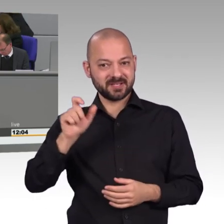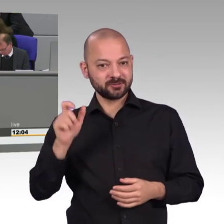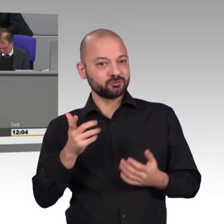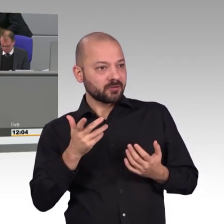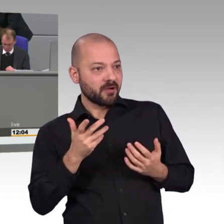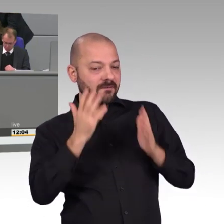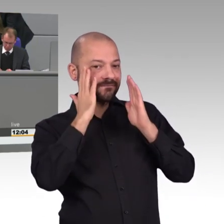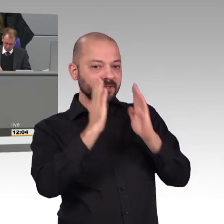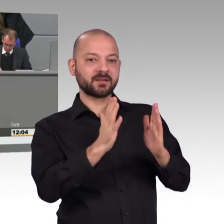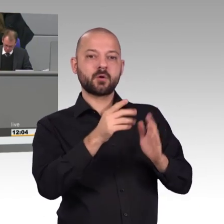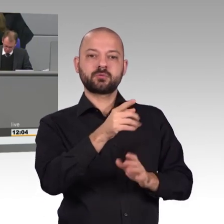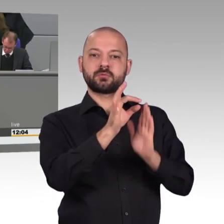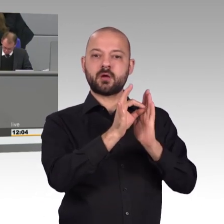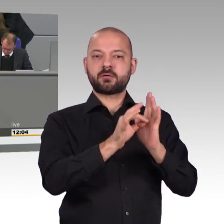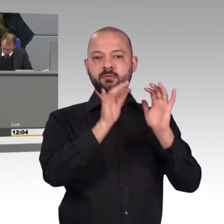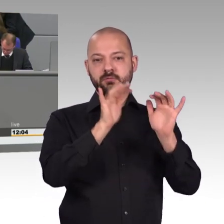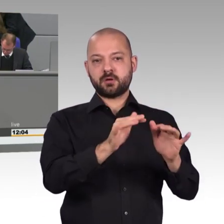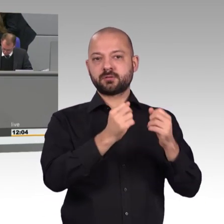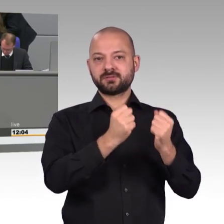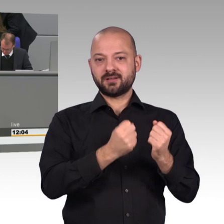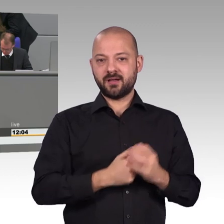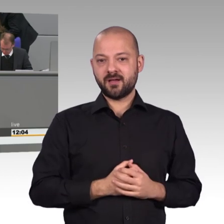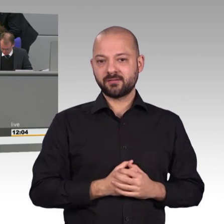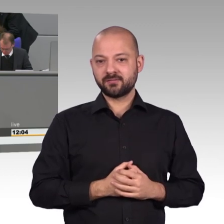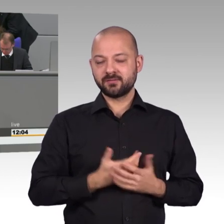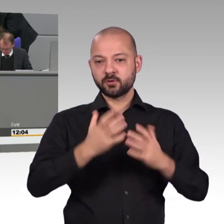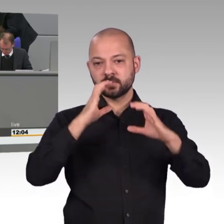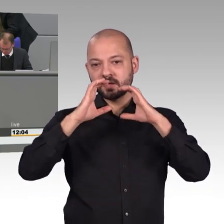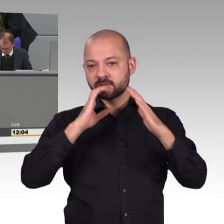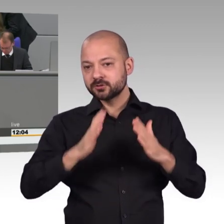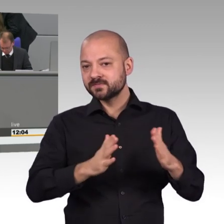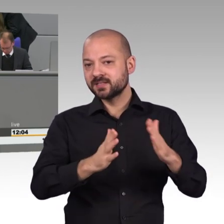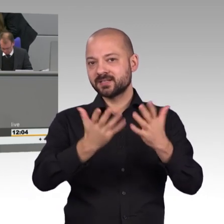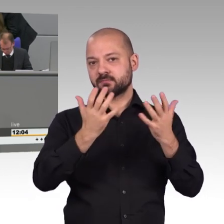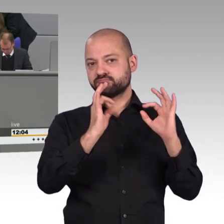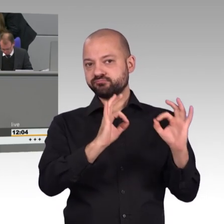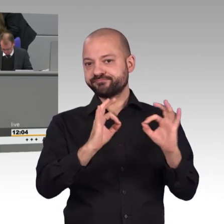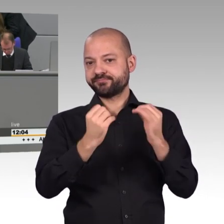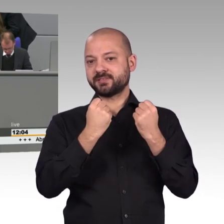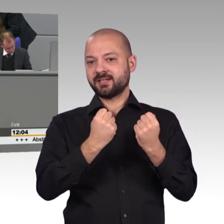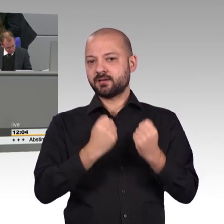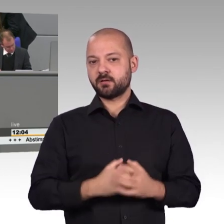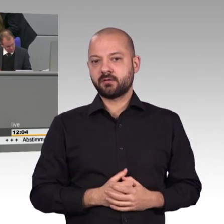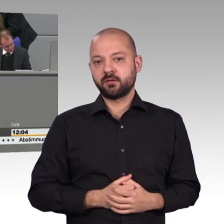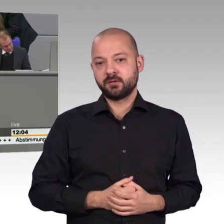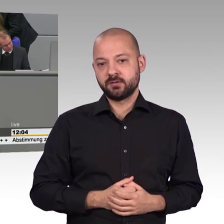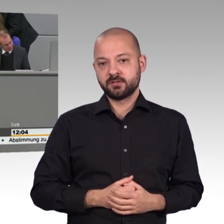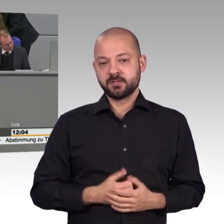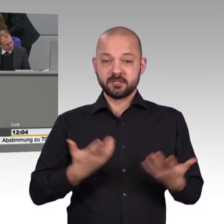Veränderungsprozess legen. Vor allem dort muss Vertrauen aufgebaut werden. Deswegen sind gerade hier